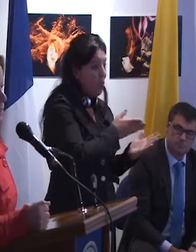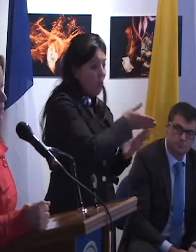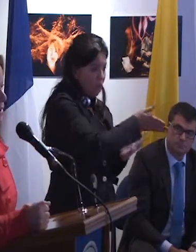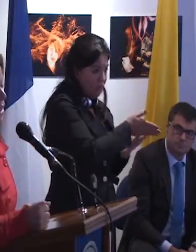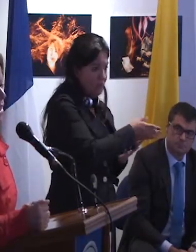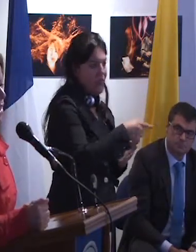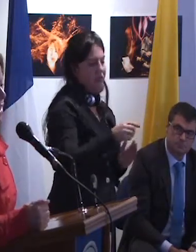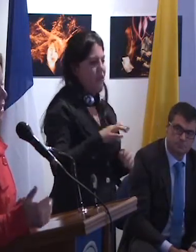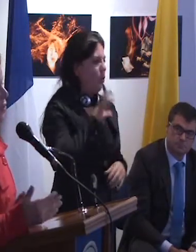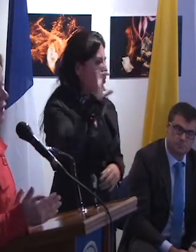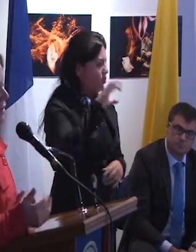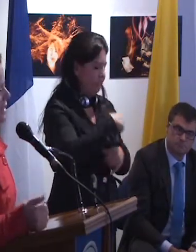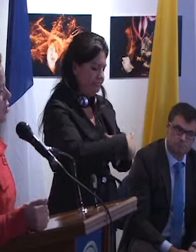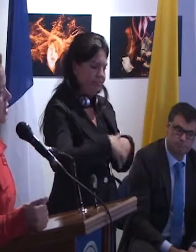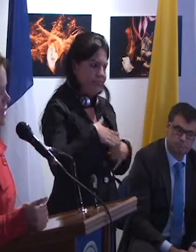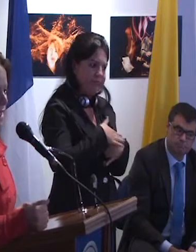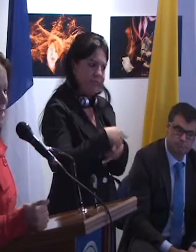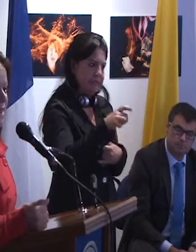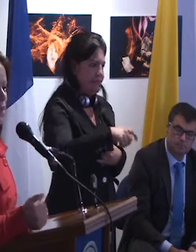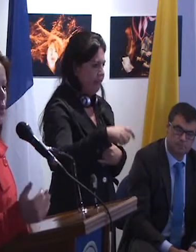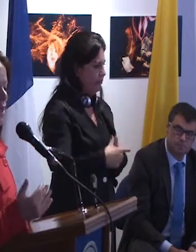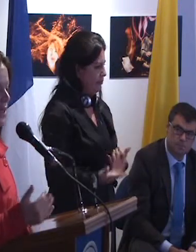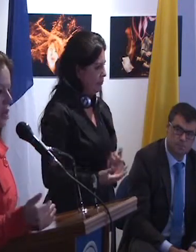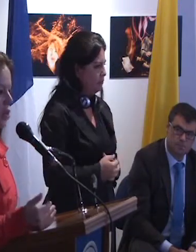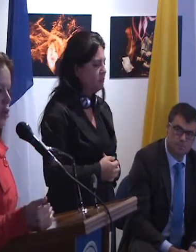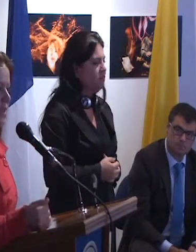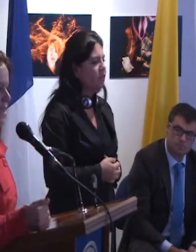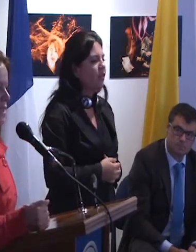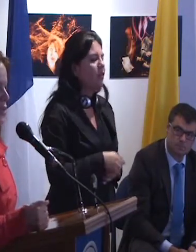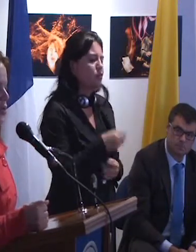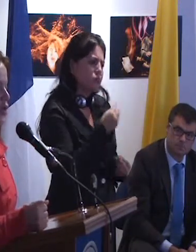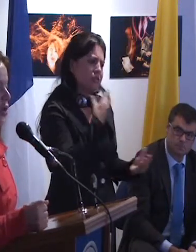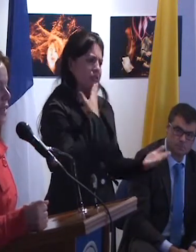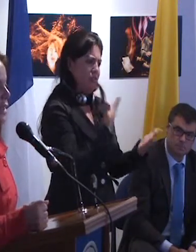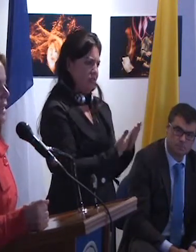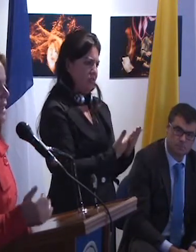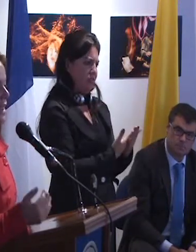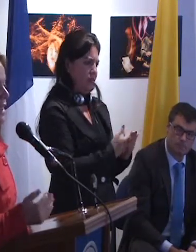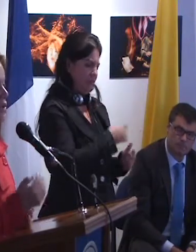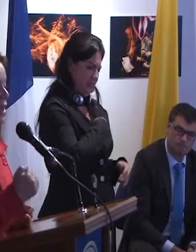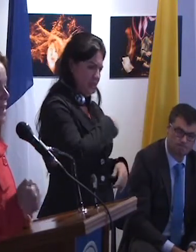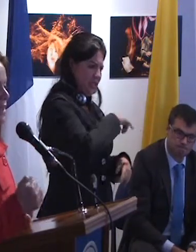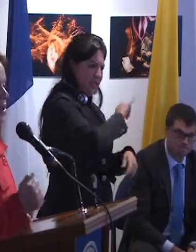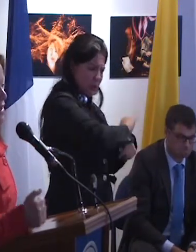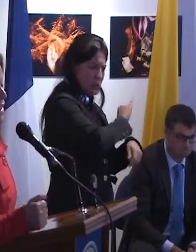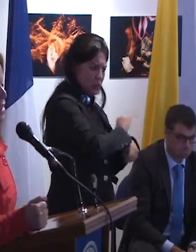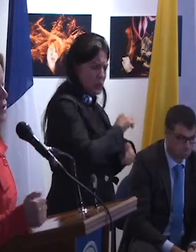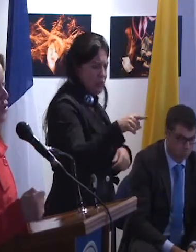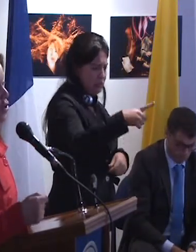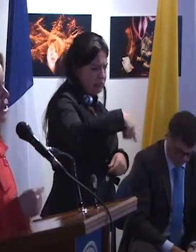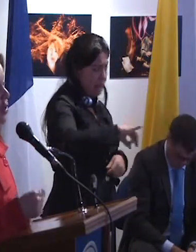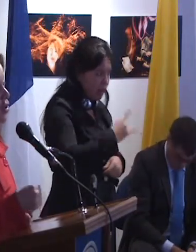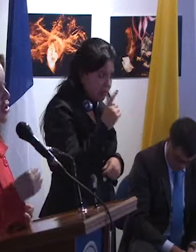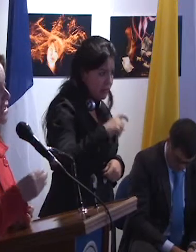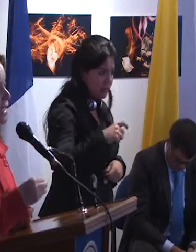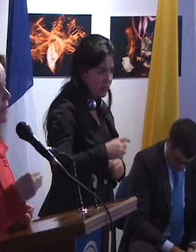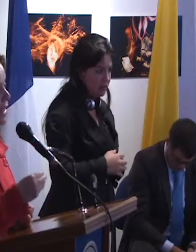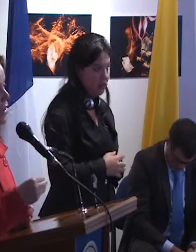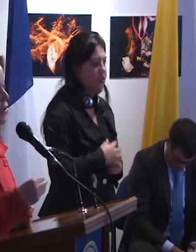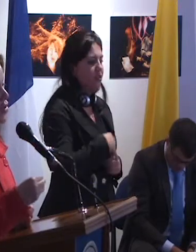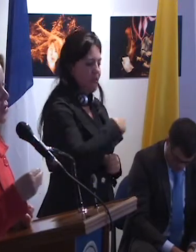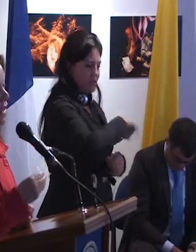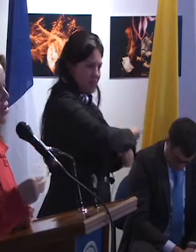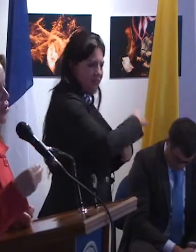necesita. Nuevamente, muchas gracias. Cuenten con nuestra institución. Tenemos al interior de la institución ya unos